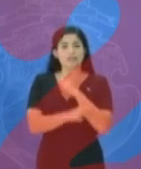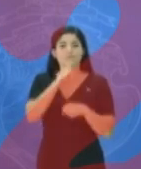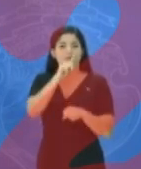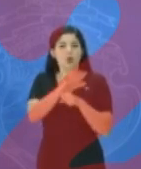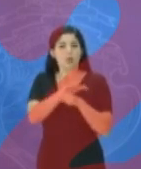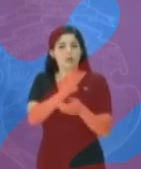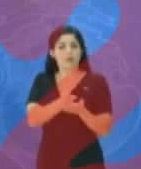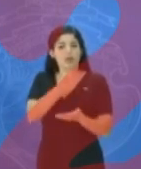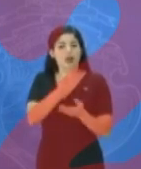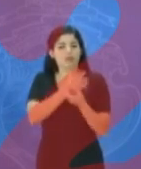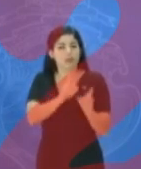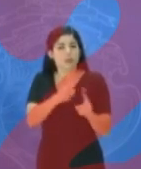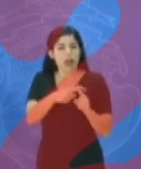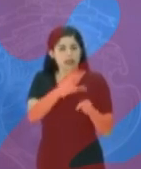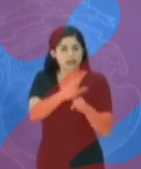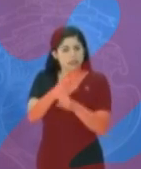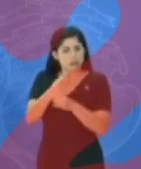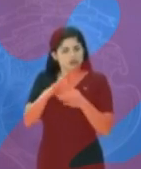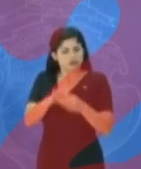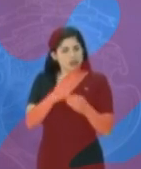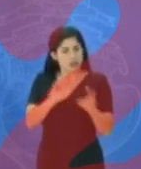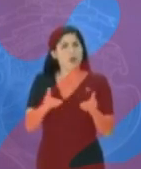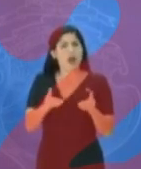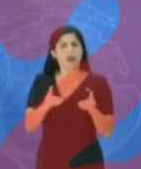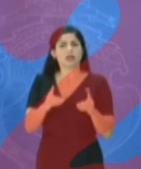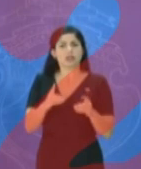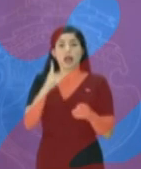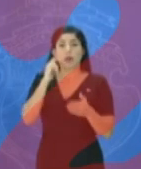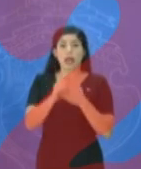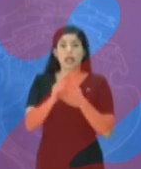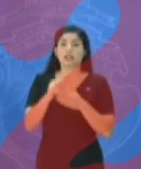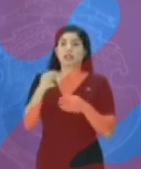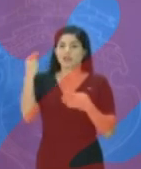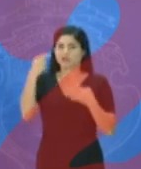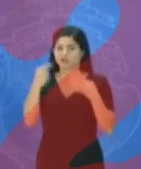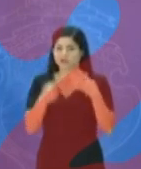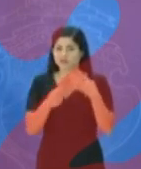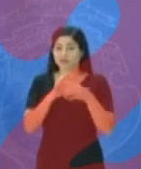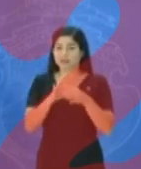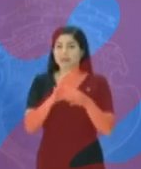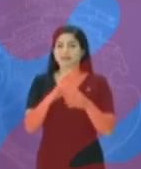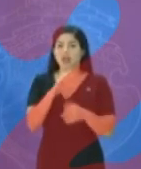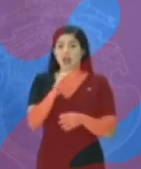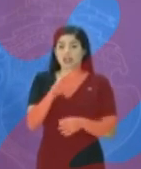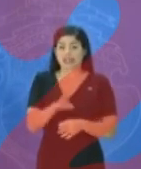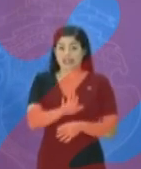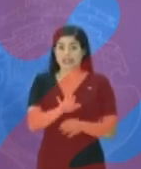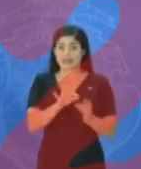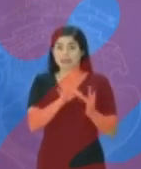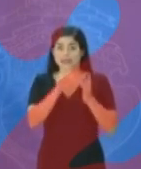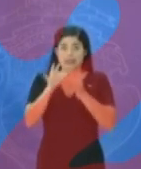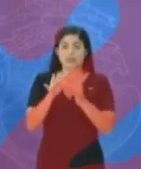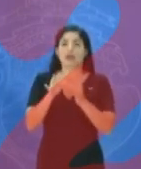democráticos y las instituciones democráticas y por lo tanto en los señalamientos del caso de Costa Rica particularmente